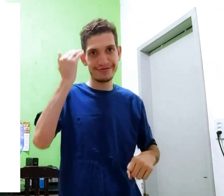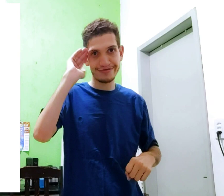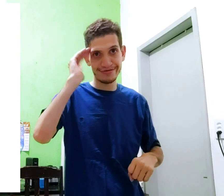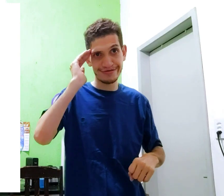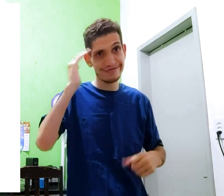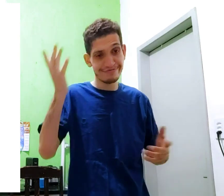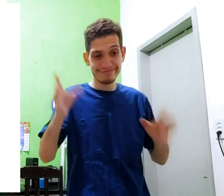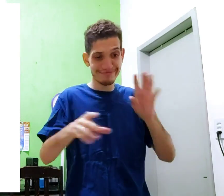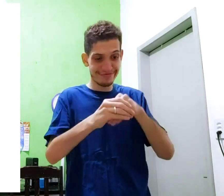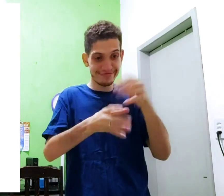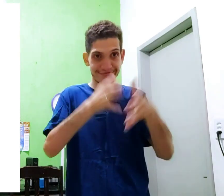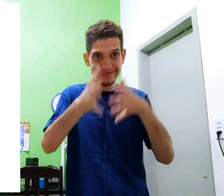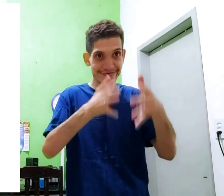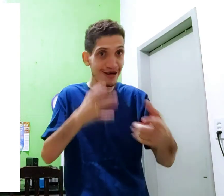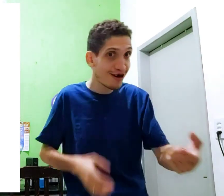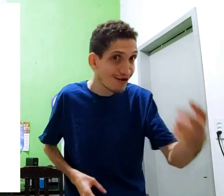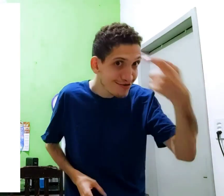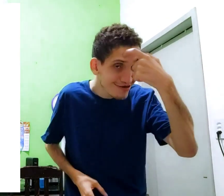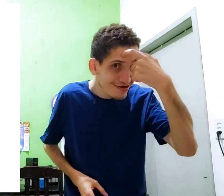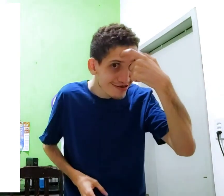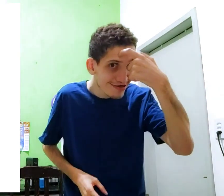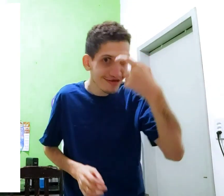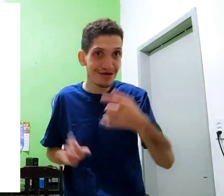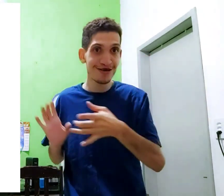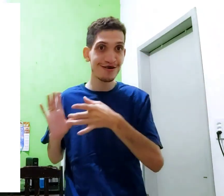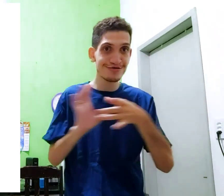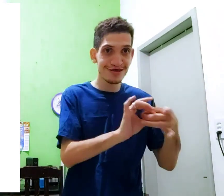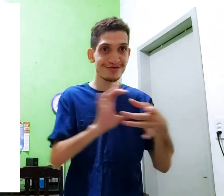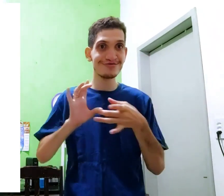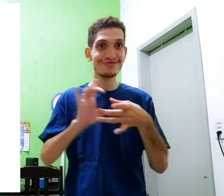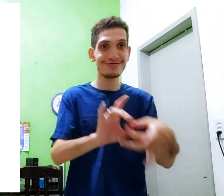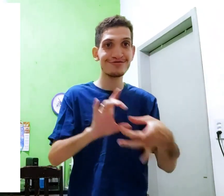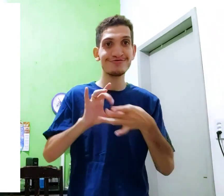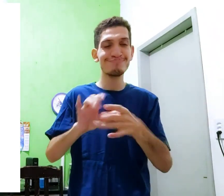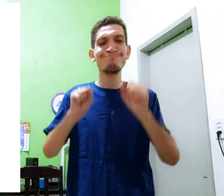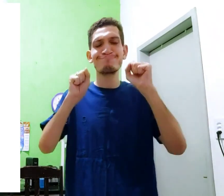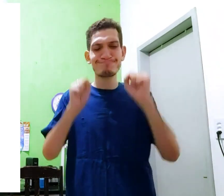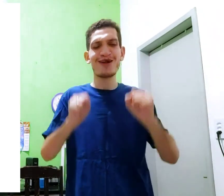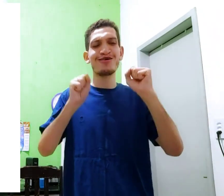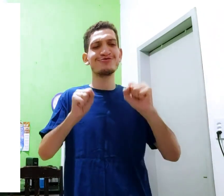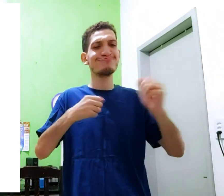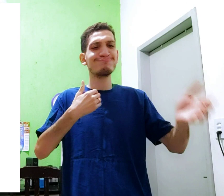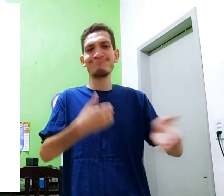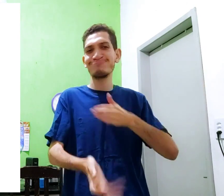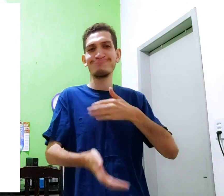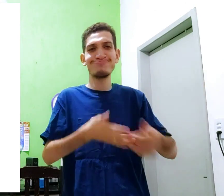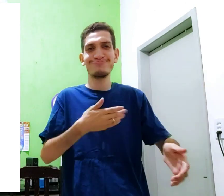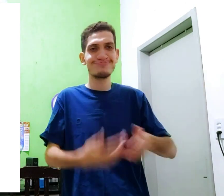sim entendeu? também sinalização consciência consciência consciência